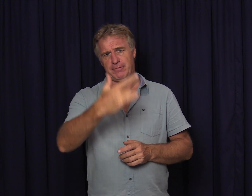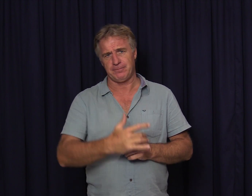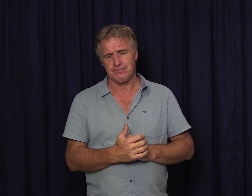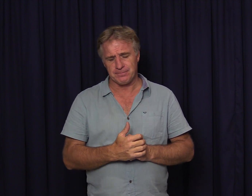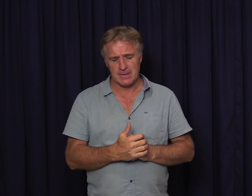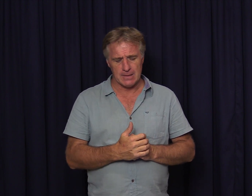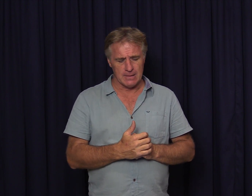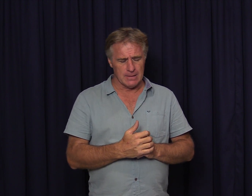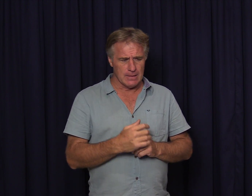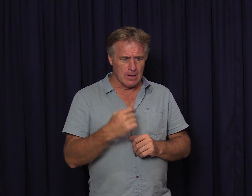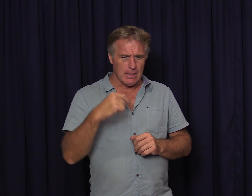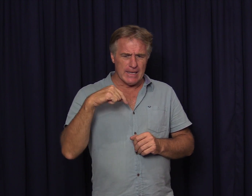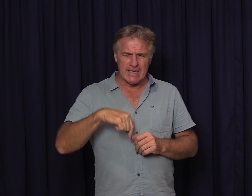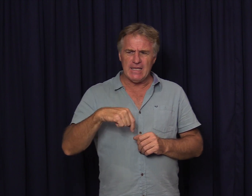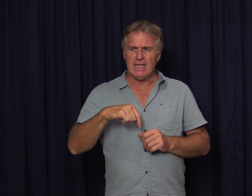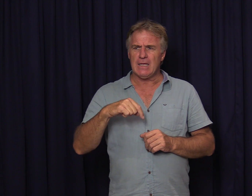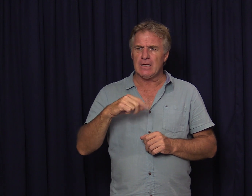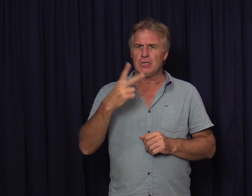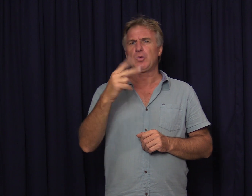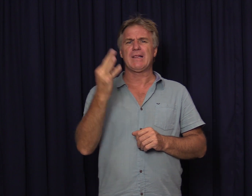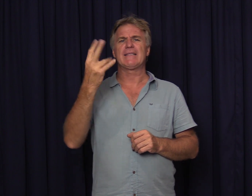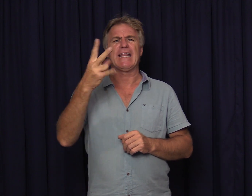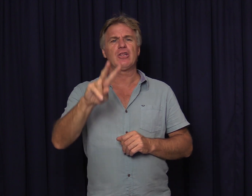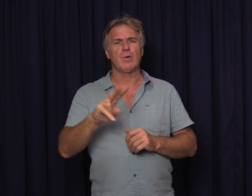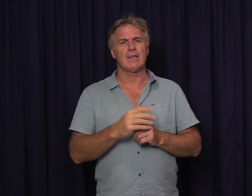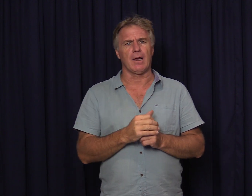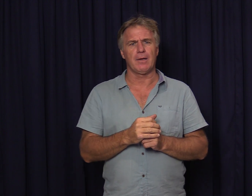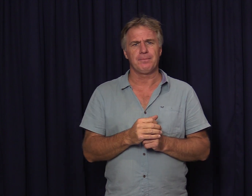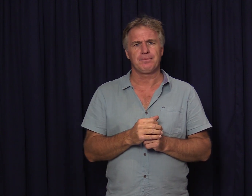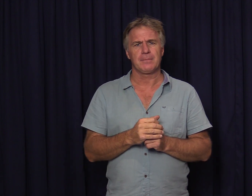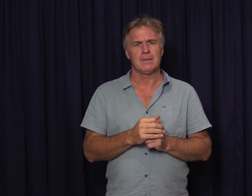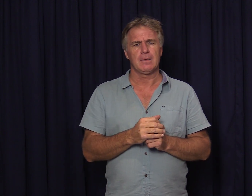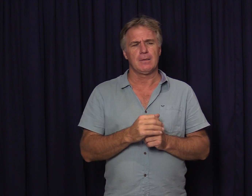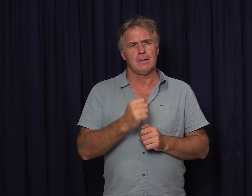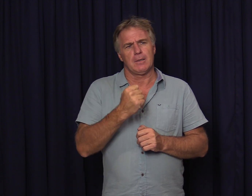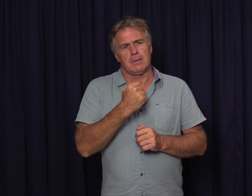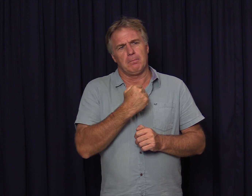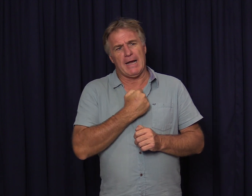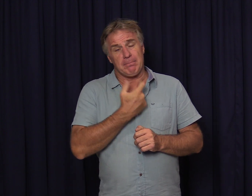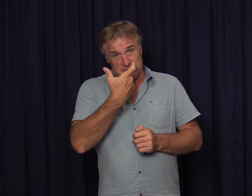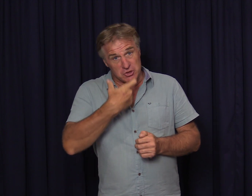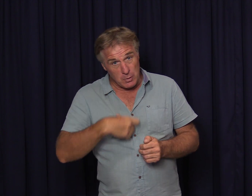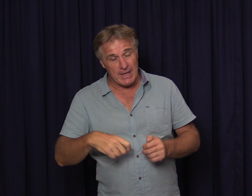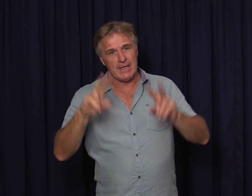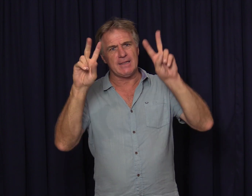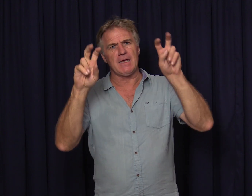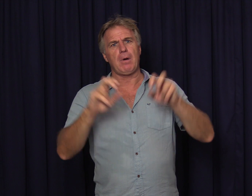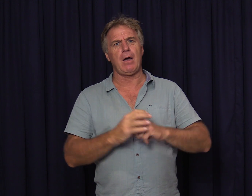Hierdie 2023 my persoonlijke thema